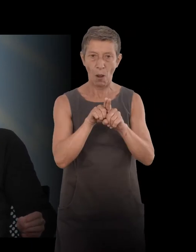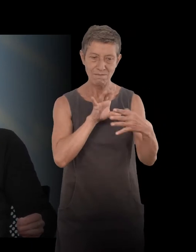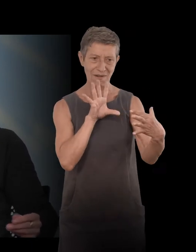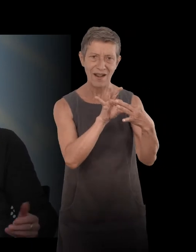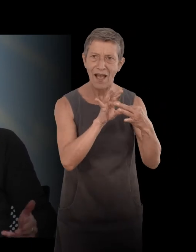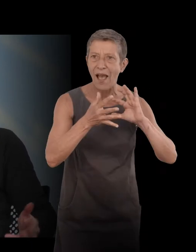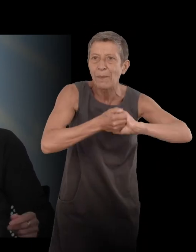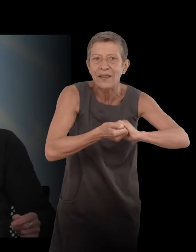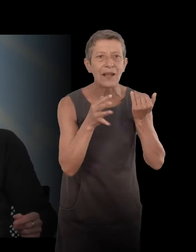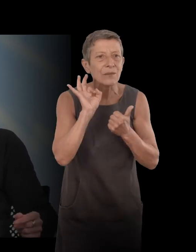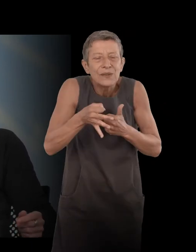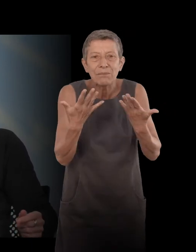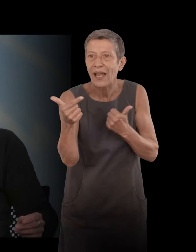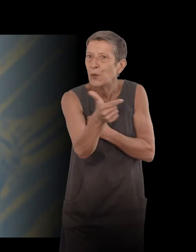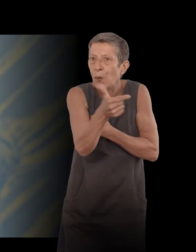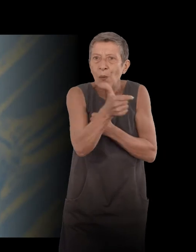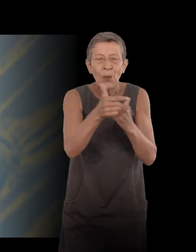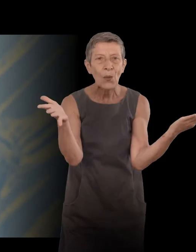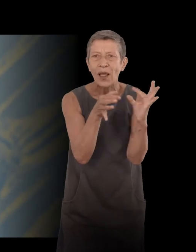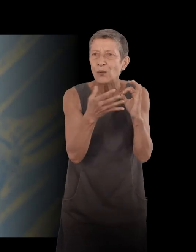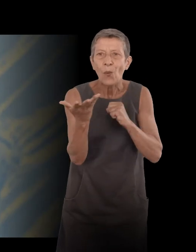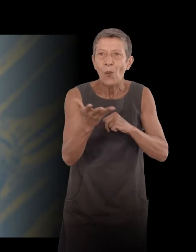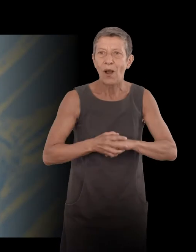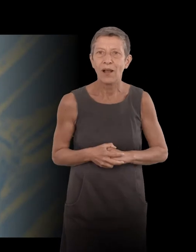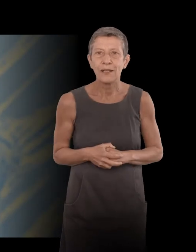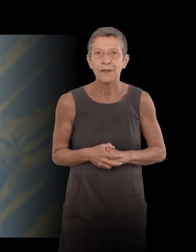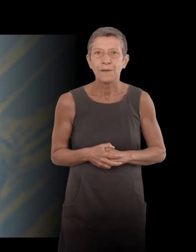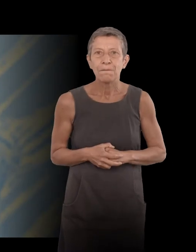was the fact this relationship that you had with him? Well, it was relationship